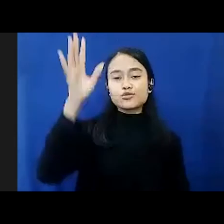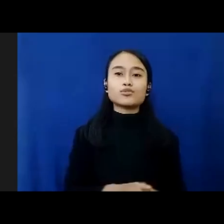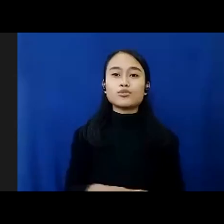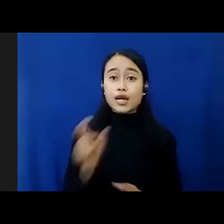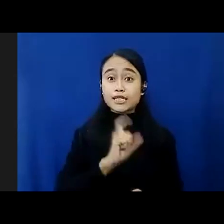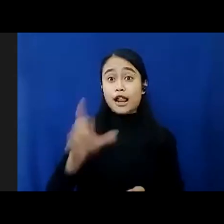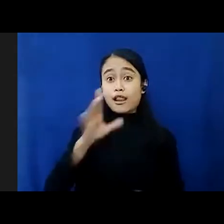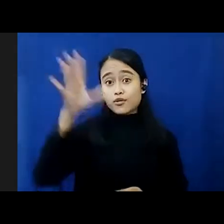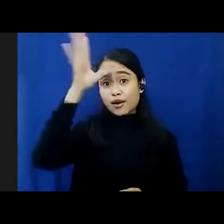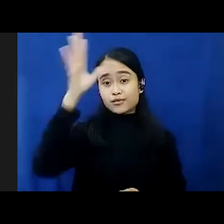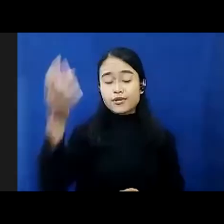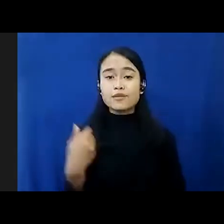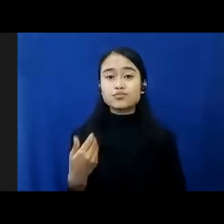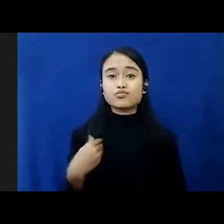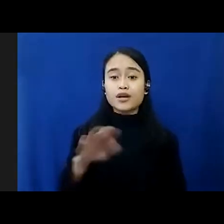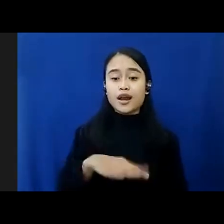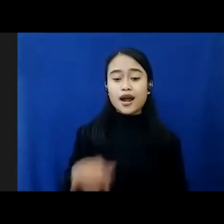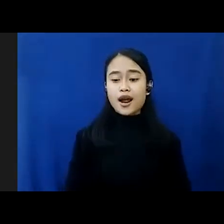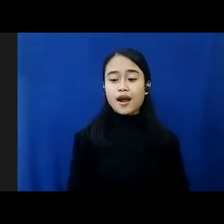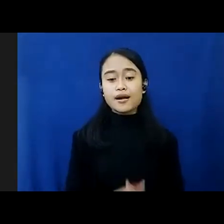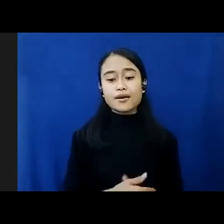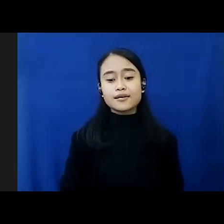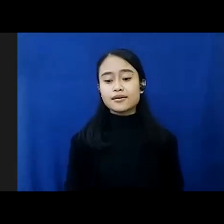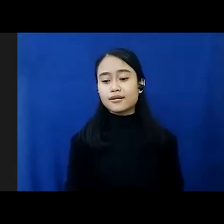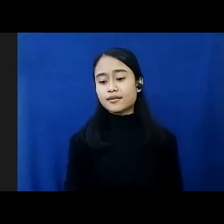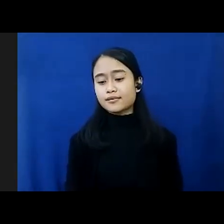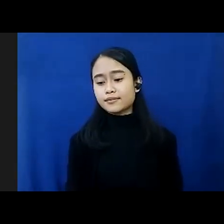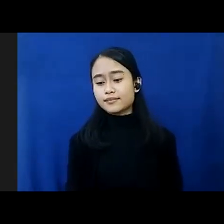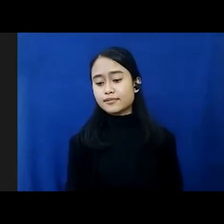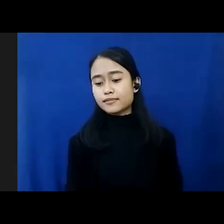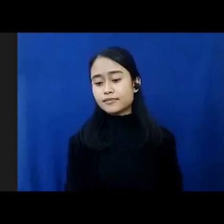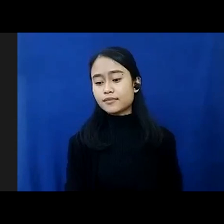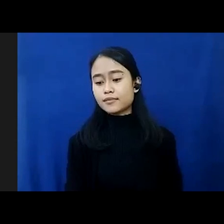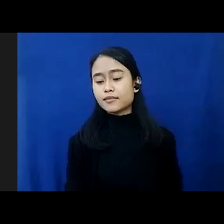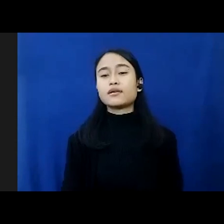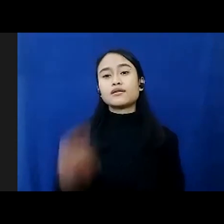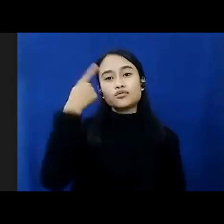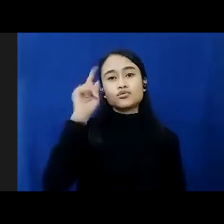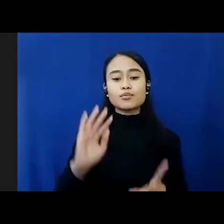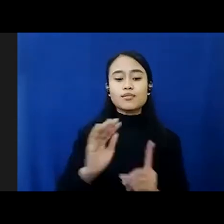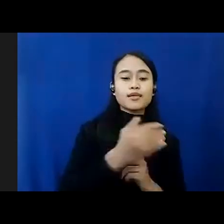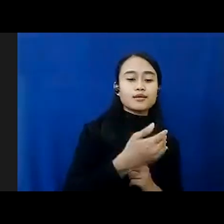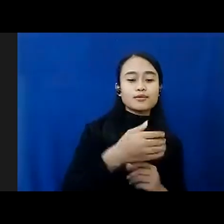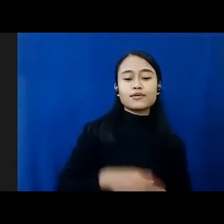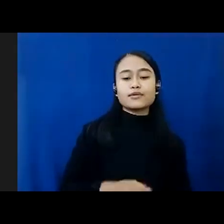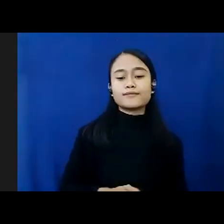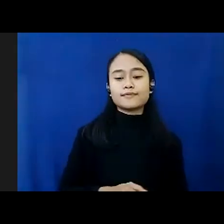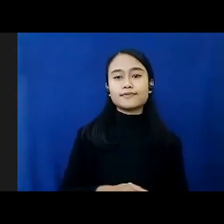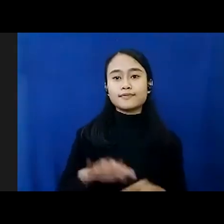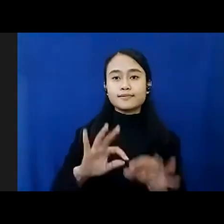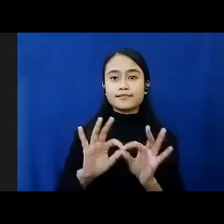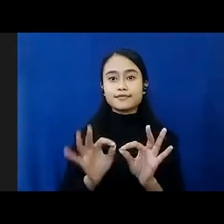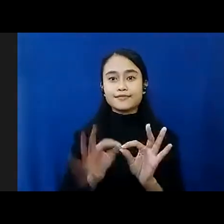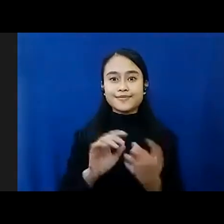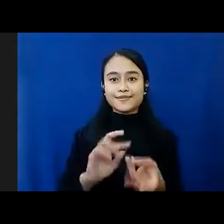yang memiliki anak-anak untuk melindungi anak dari eksploitasi dan juga kekerasan berbasis online. Terima kasih dan semoga ini tadi bermanfaat